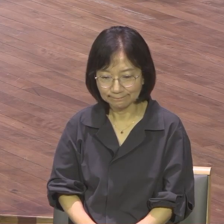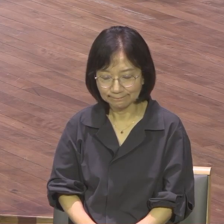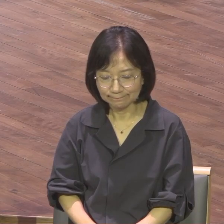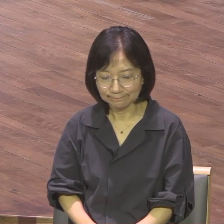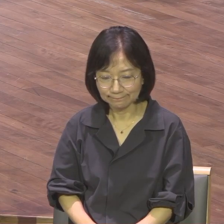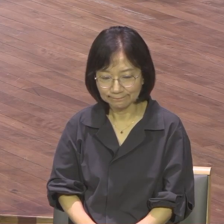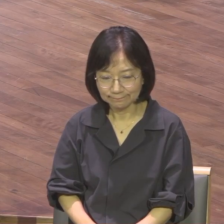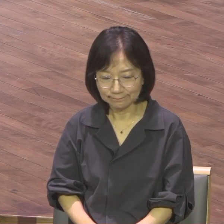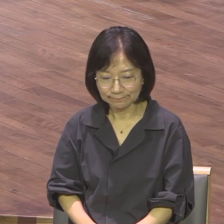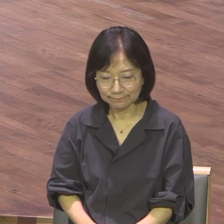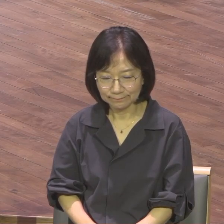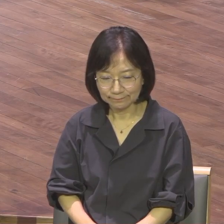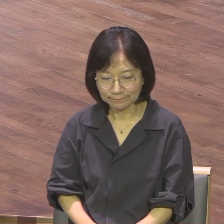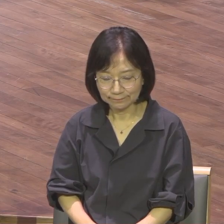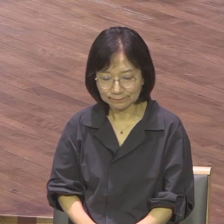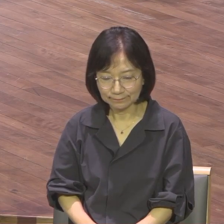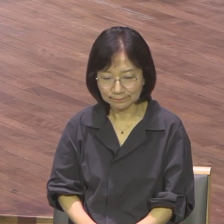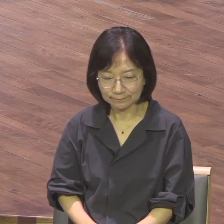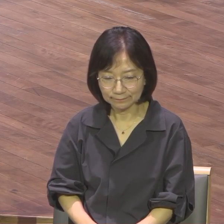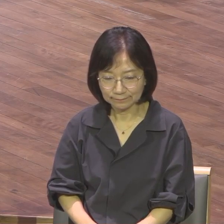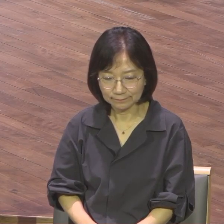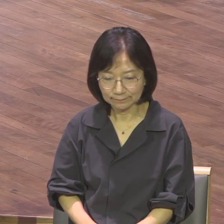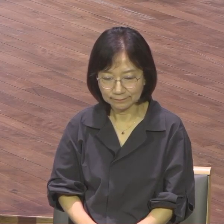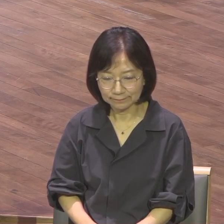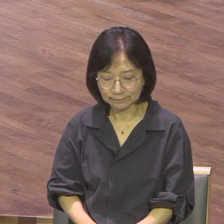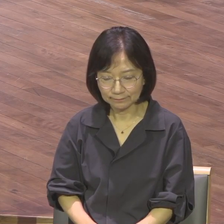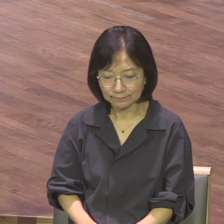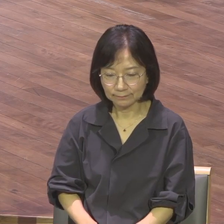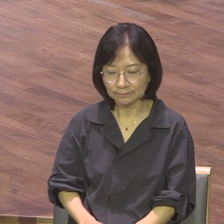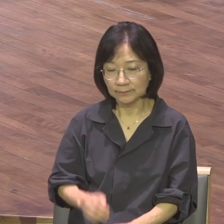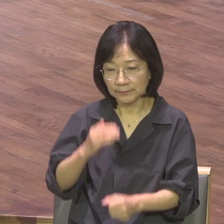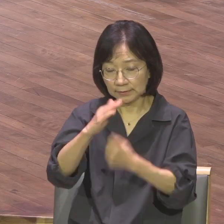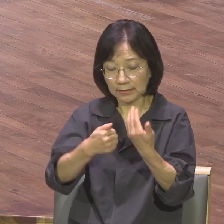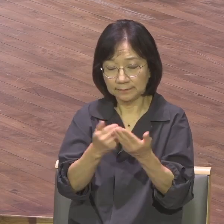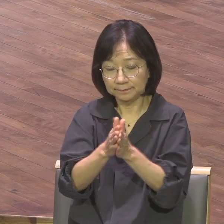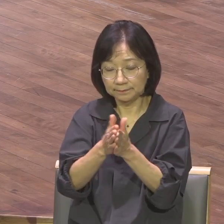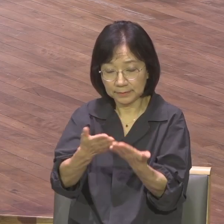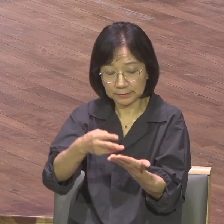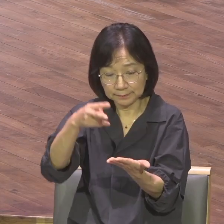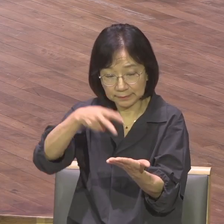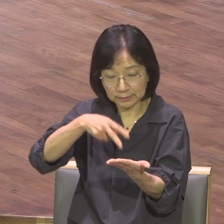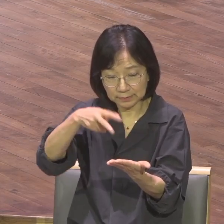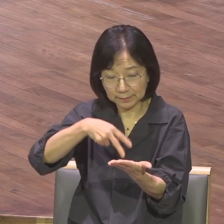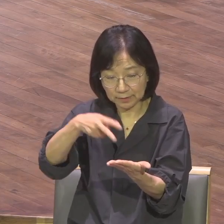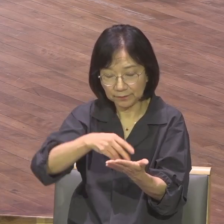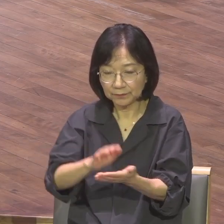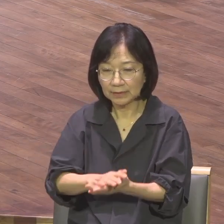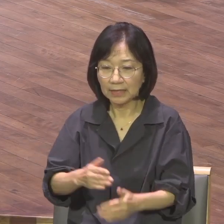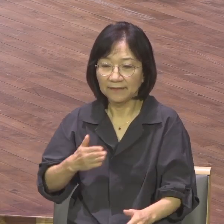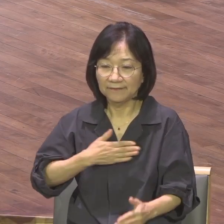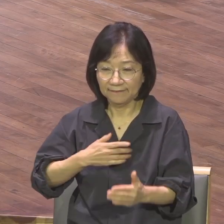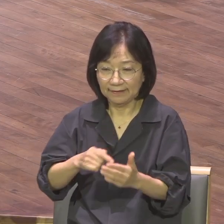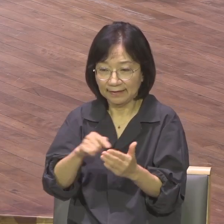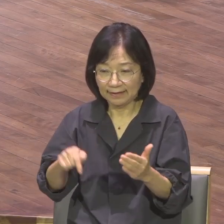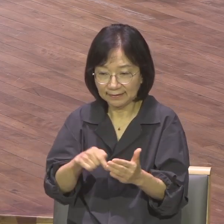그래서 고린도우서 10장 4절에 5절에 보니까 어느 정도로 자리 잡고 있습니까? 경고한 진이다. 어느 정도로 경고합니까?